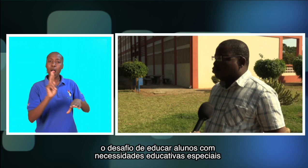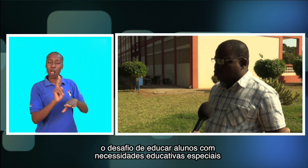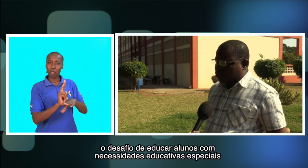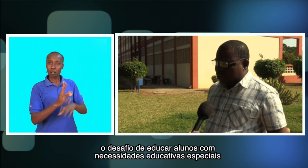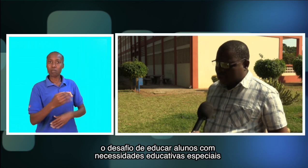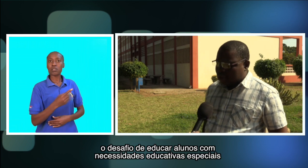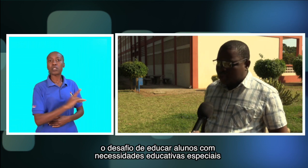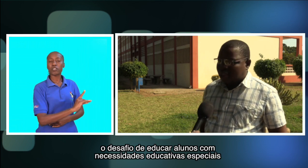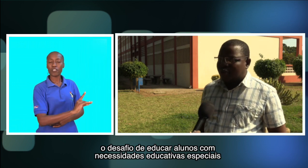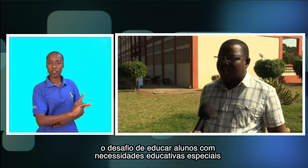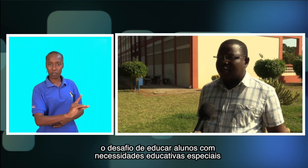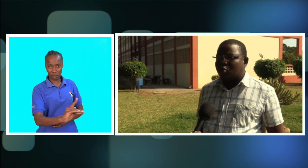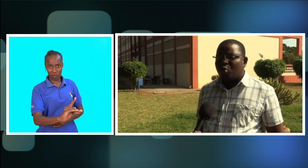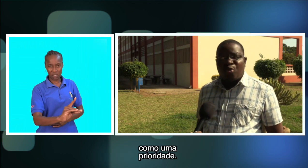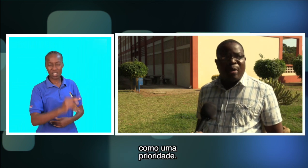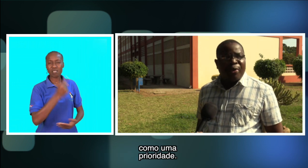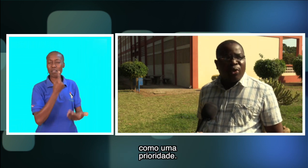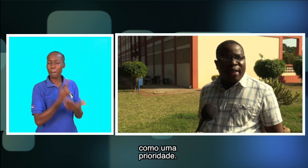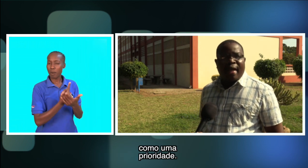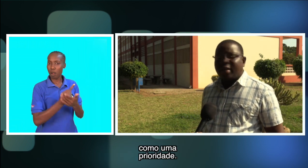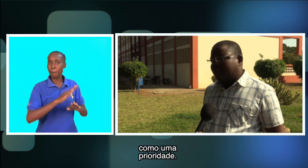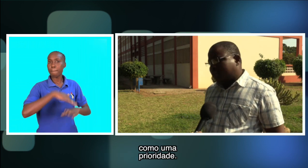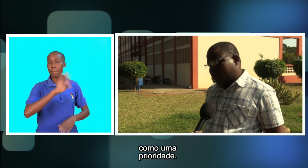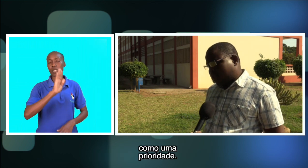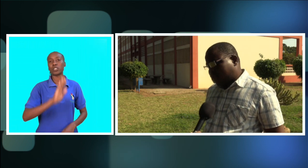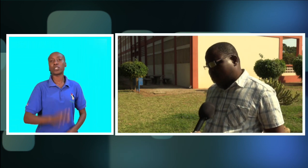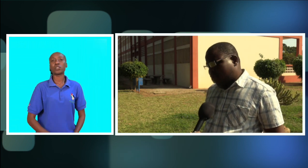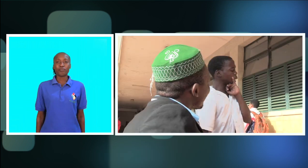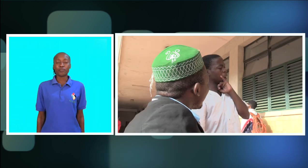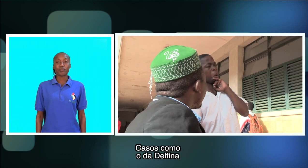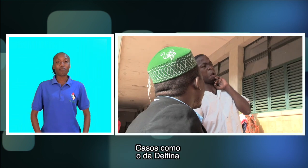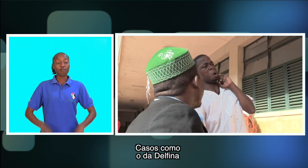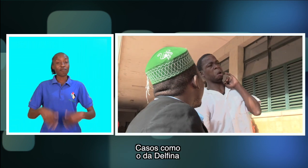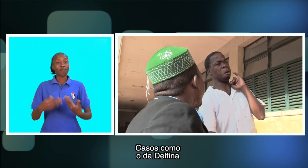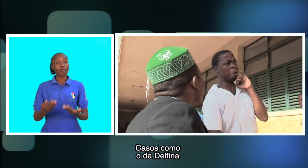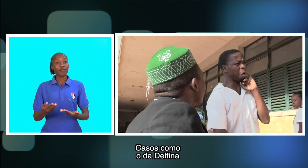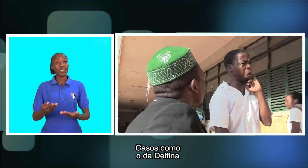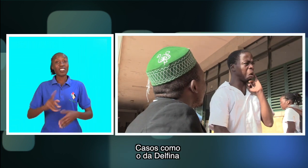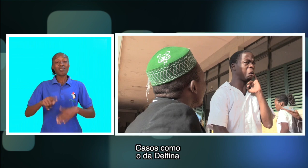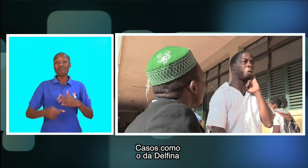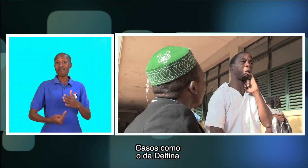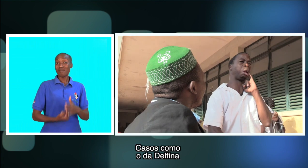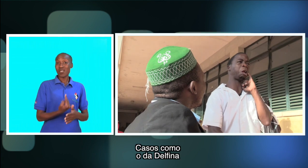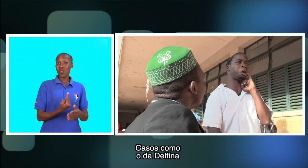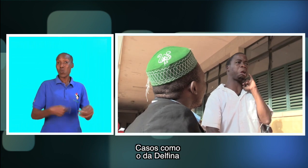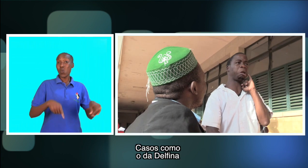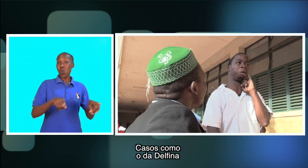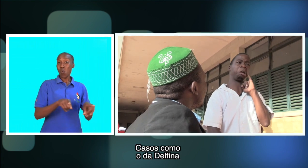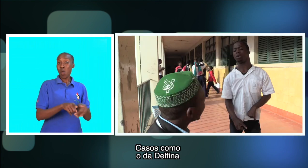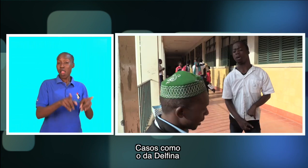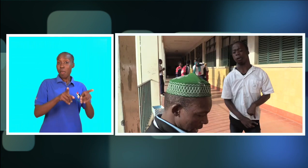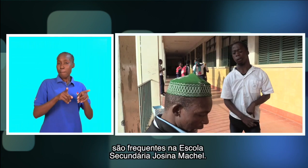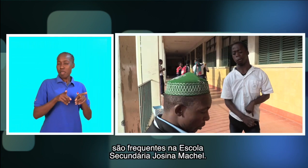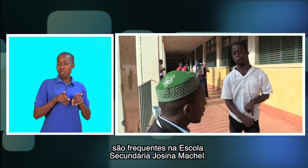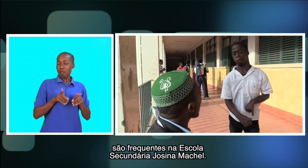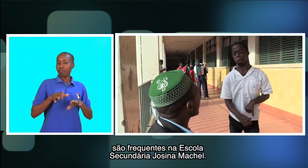alunos com necessidades educativas especiais como uma prioridade a nível de educação. Casos como o da Delfina são